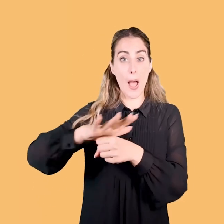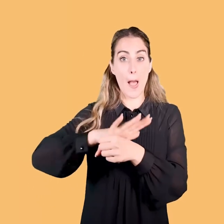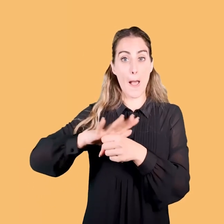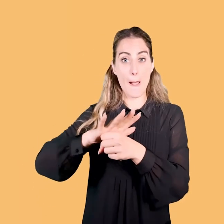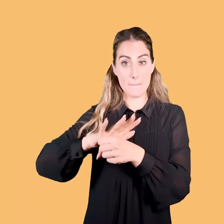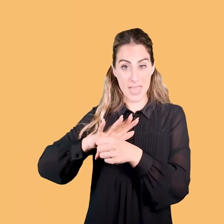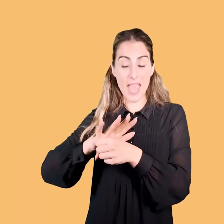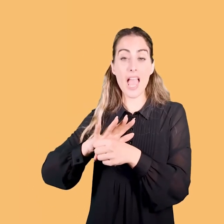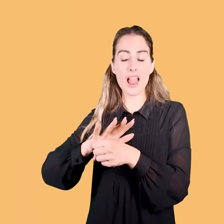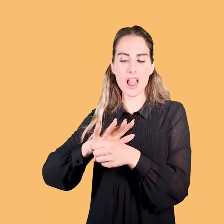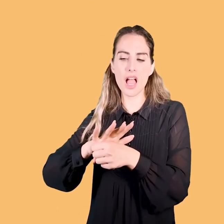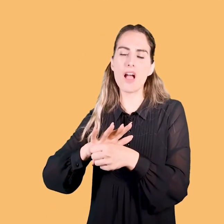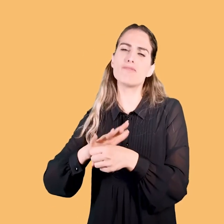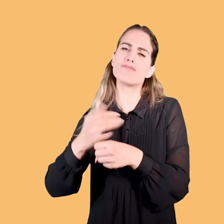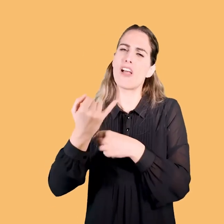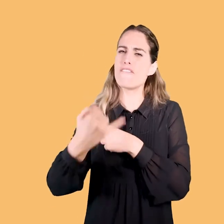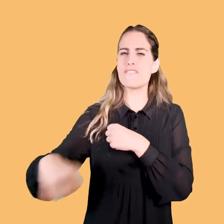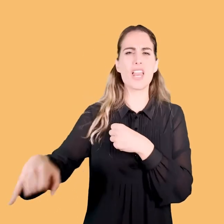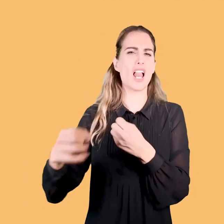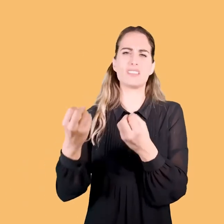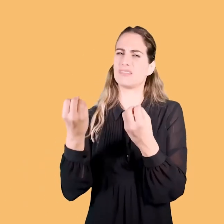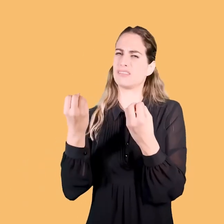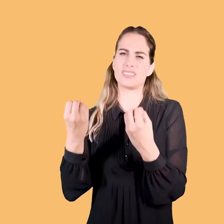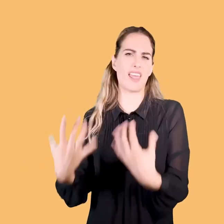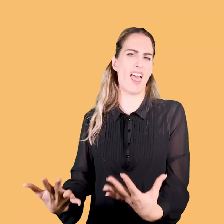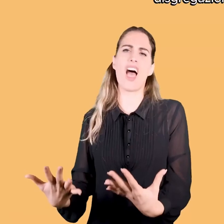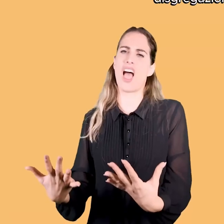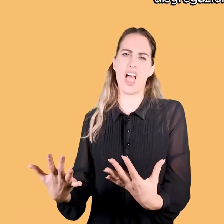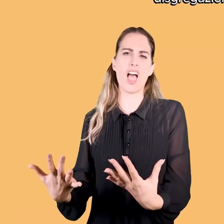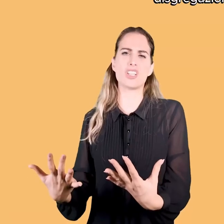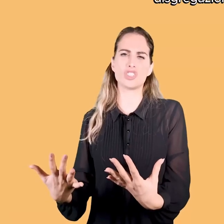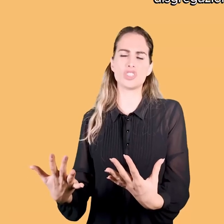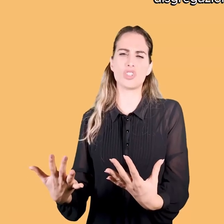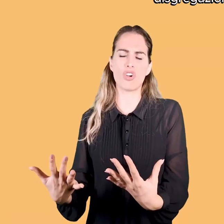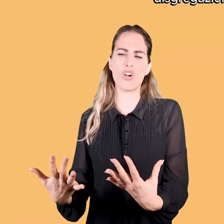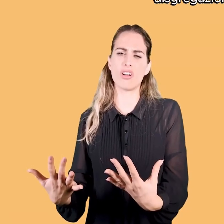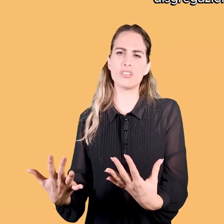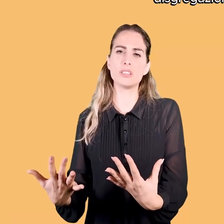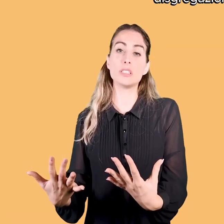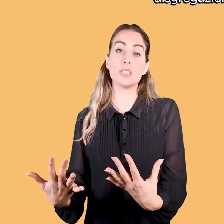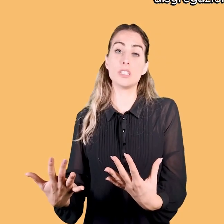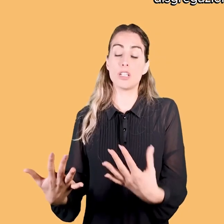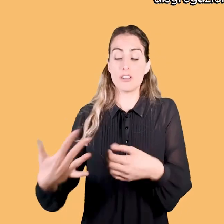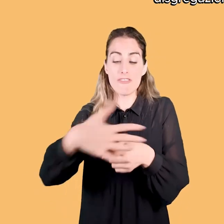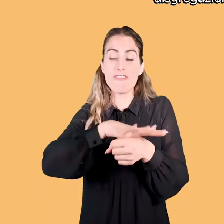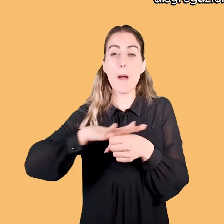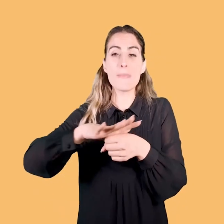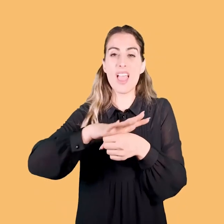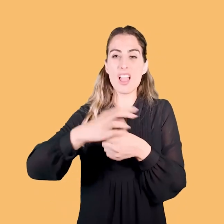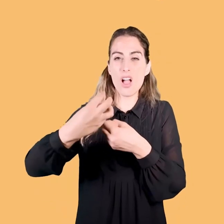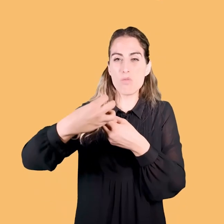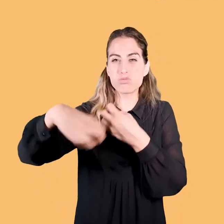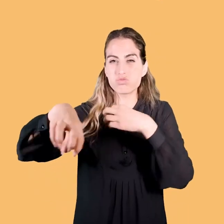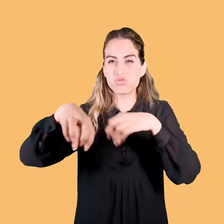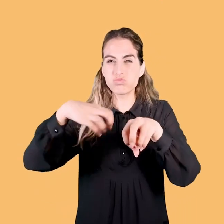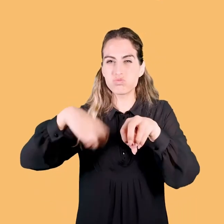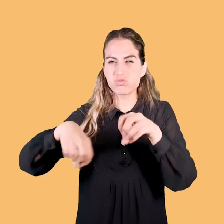come dicevo il finale è estremamente tragico e rappresenta in qualche modo la sua disgregazione.